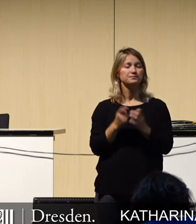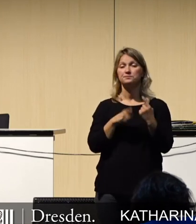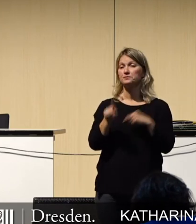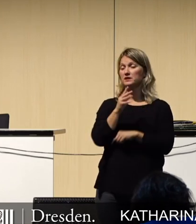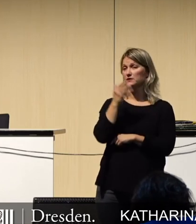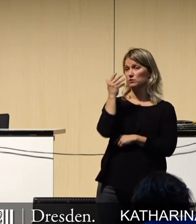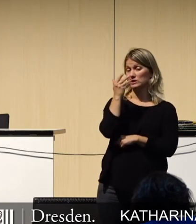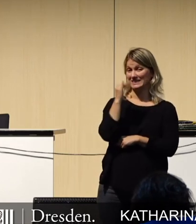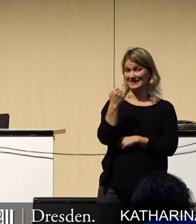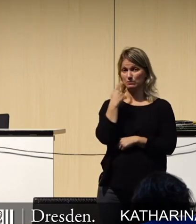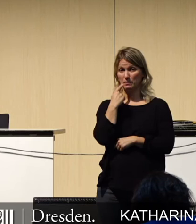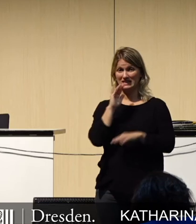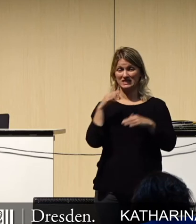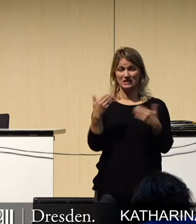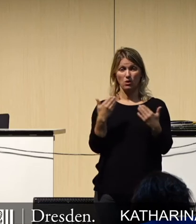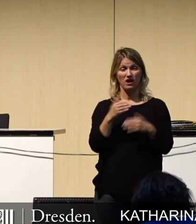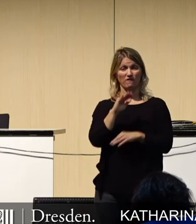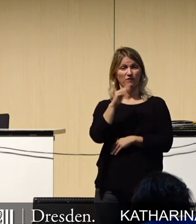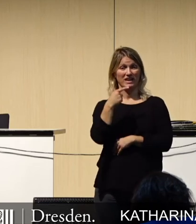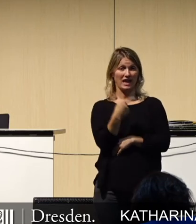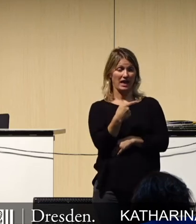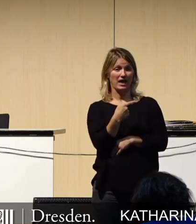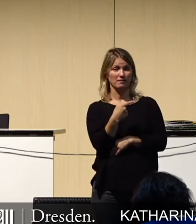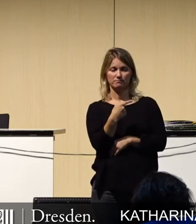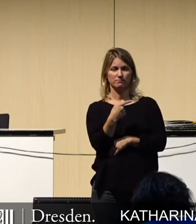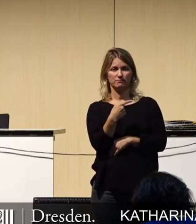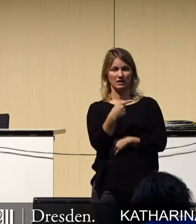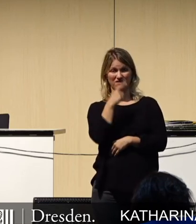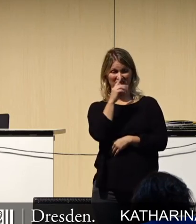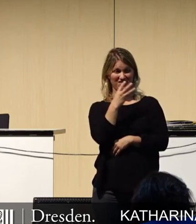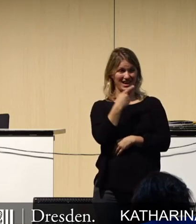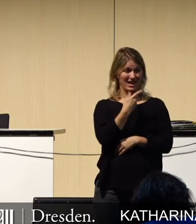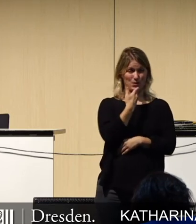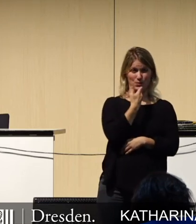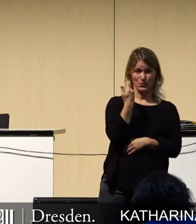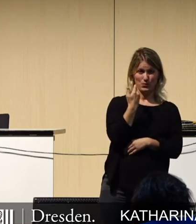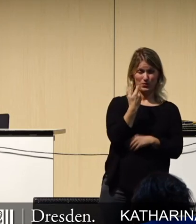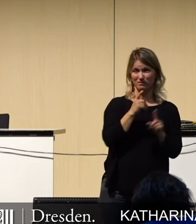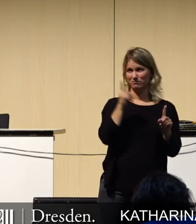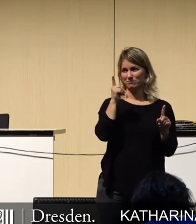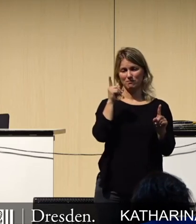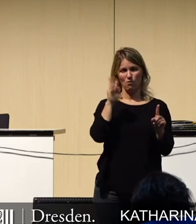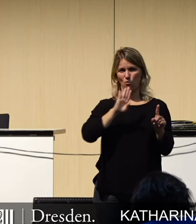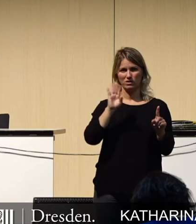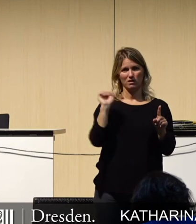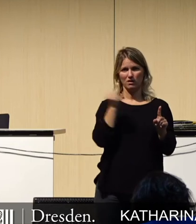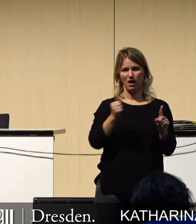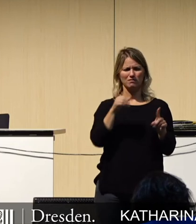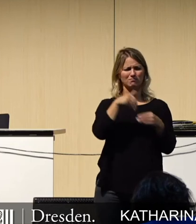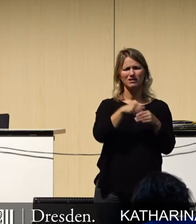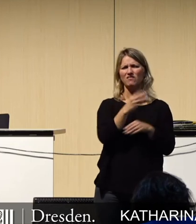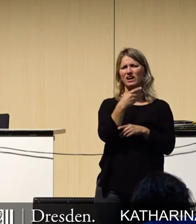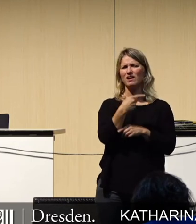aktuell ist es so, 5G läuft ohne 4G nicht oder 4G ist ja auch als LTE bekannt, denn